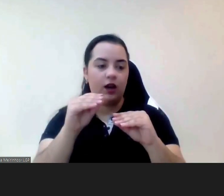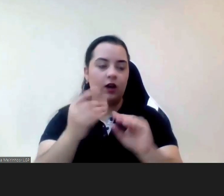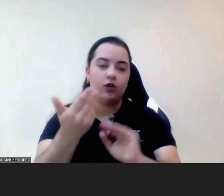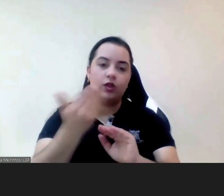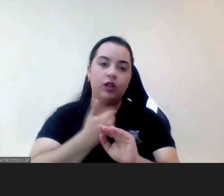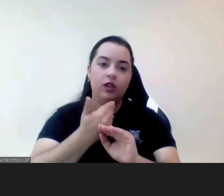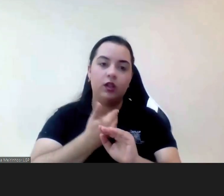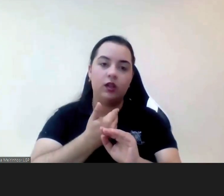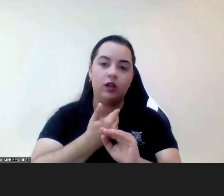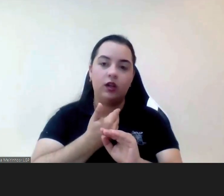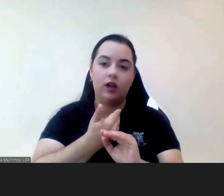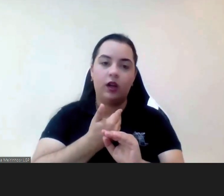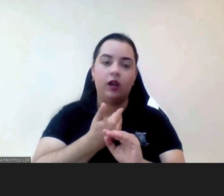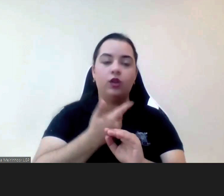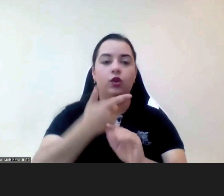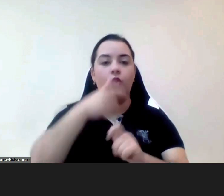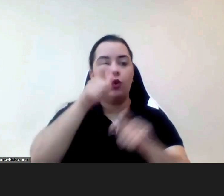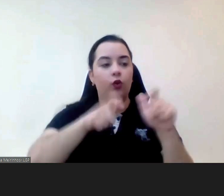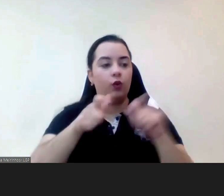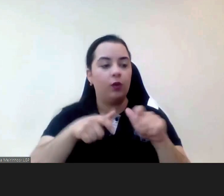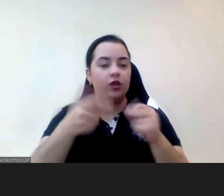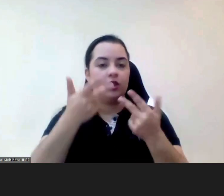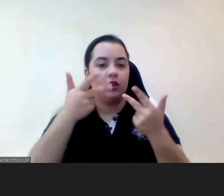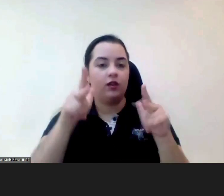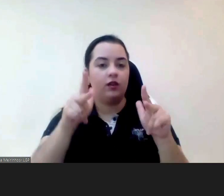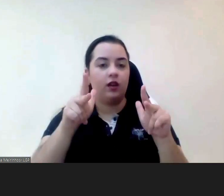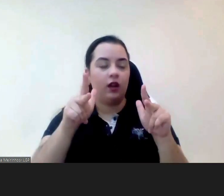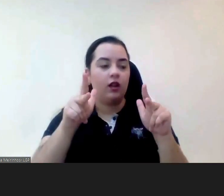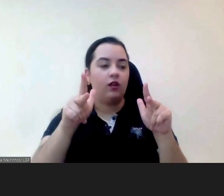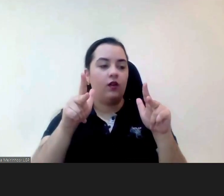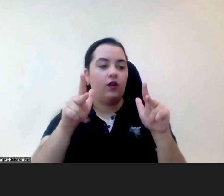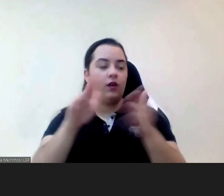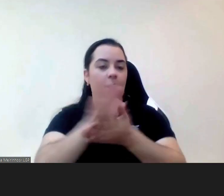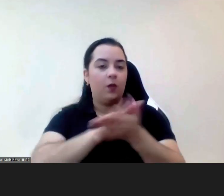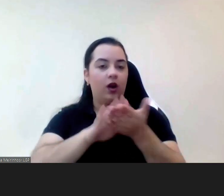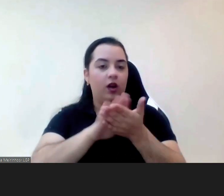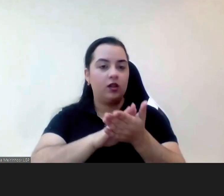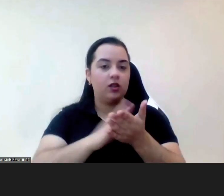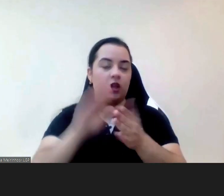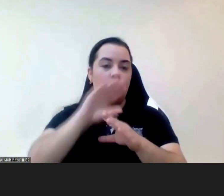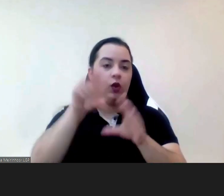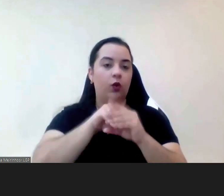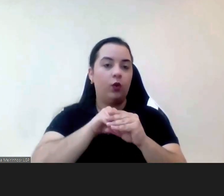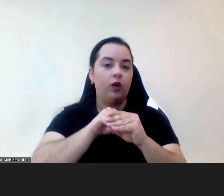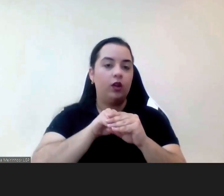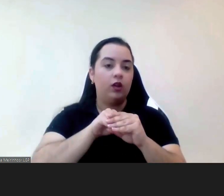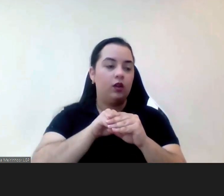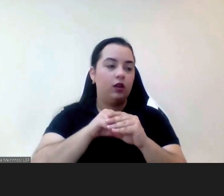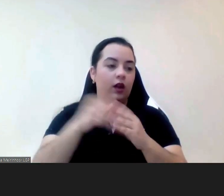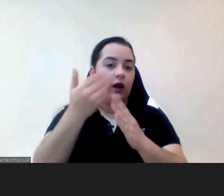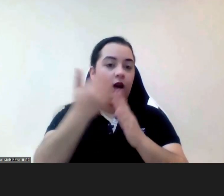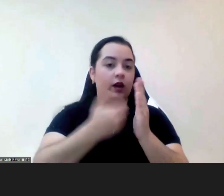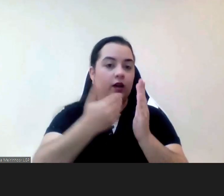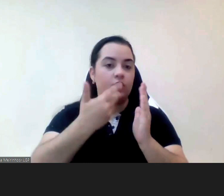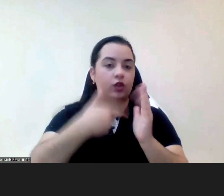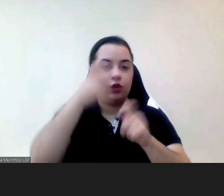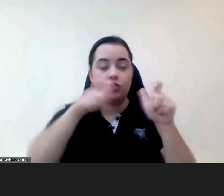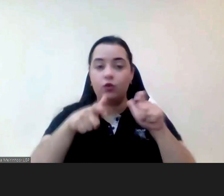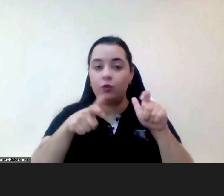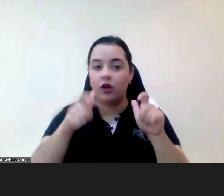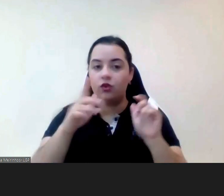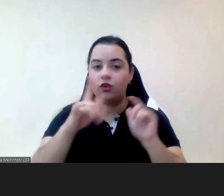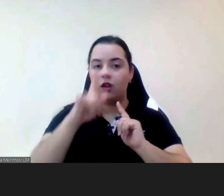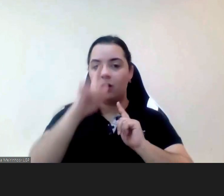e pelos princípios consagrados na Carta das Nações Unidas depois na linha D fala-se de preparar a criança para assumir as